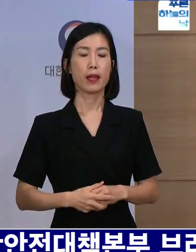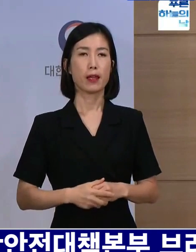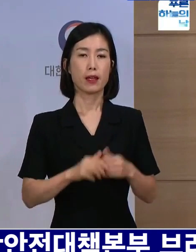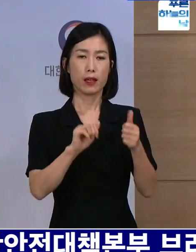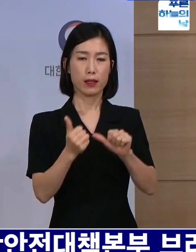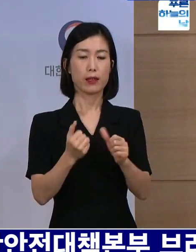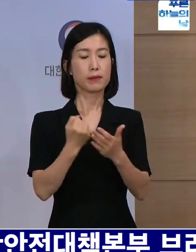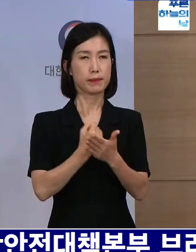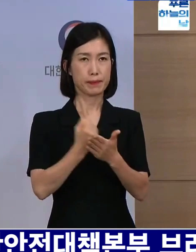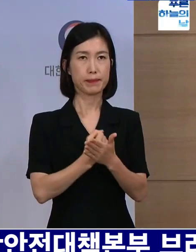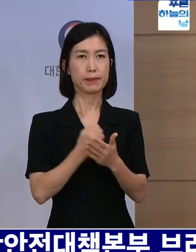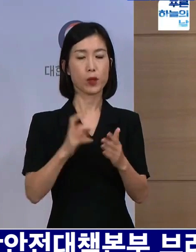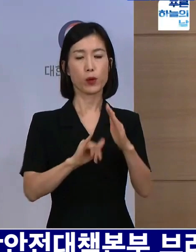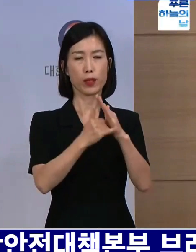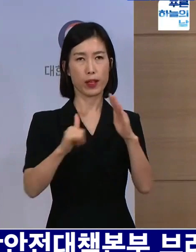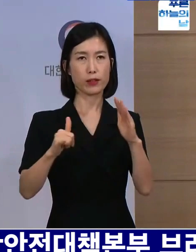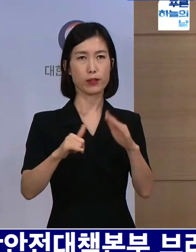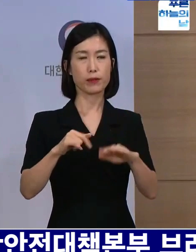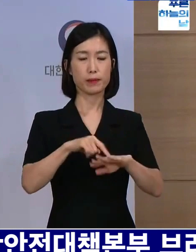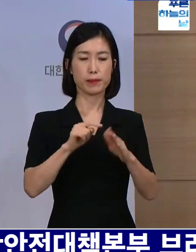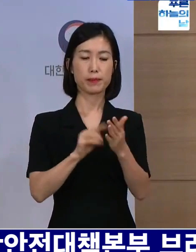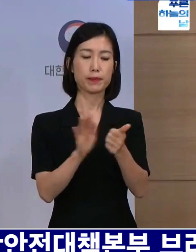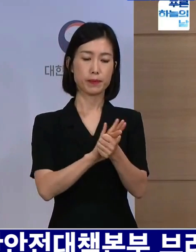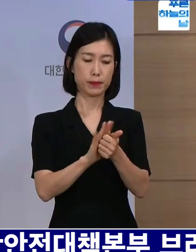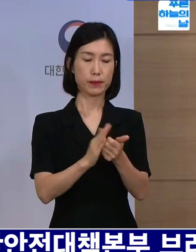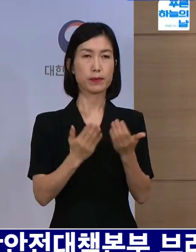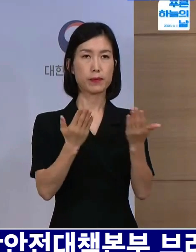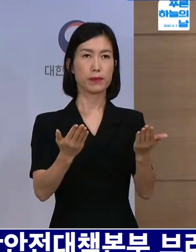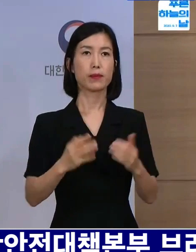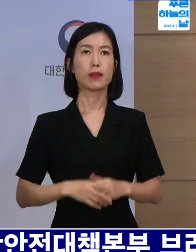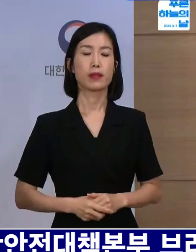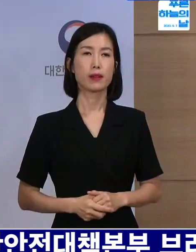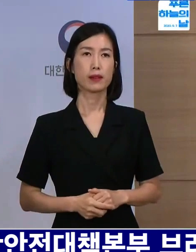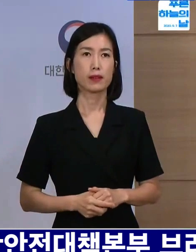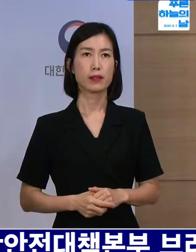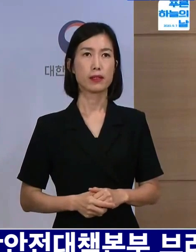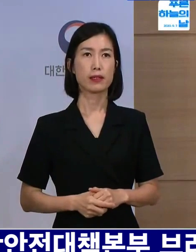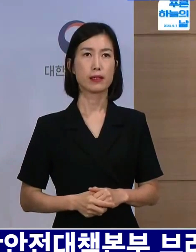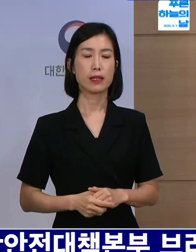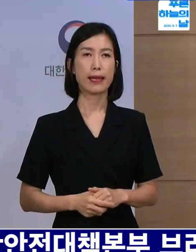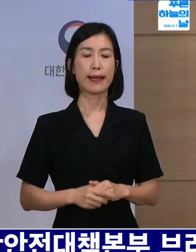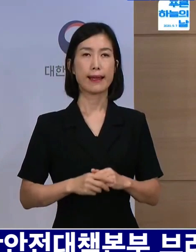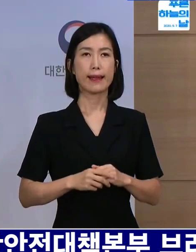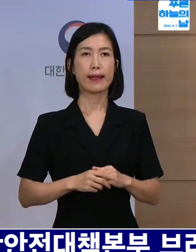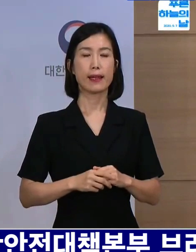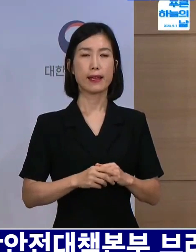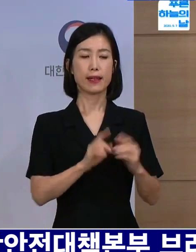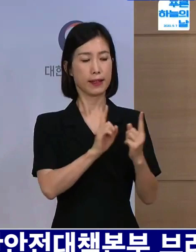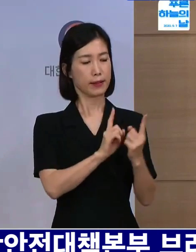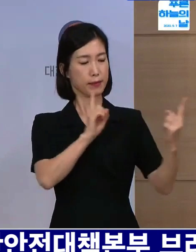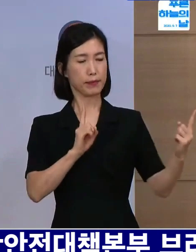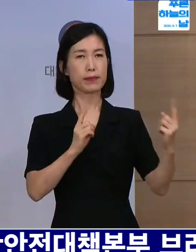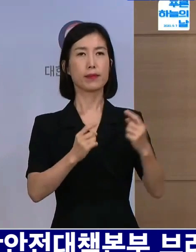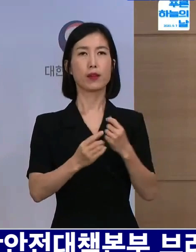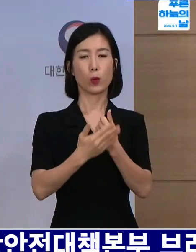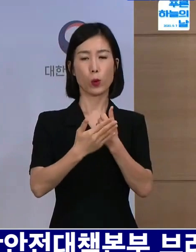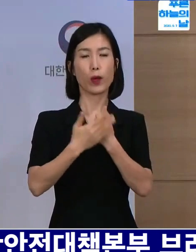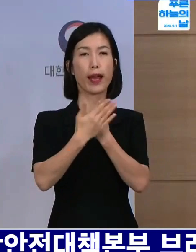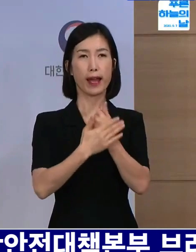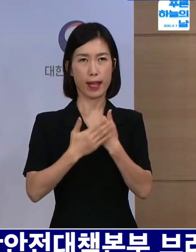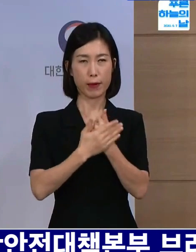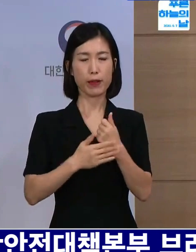고인의 명복을 빌고 유가족께 깊은 위로의 말씀을 드립니다. 국민들의 거리 들기 노력이 효과를